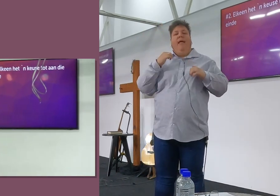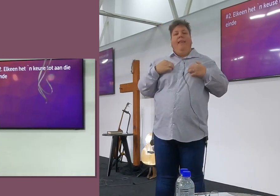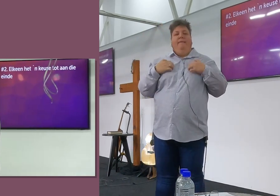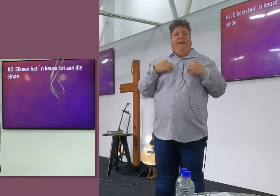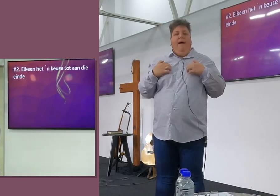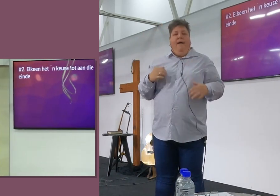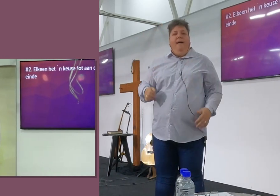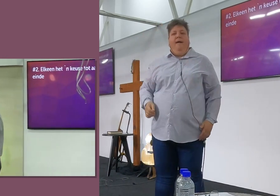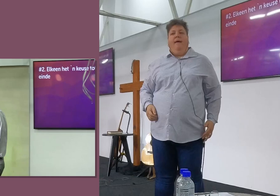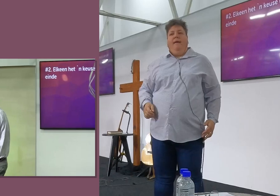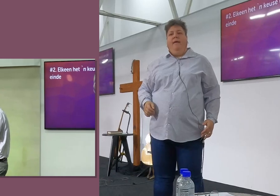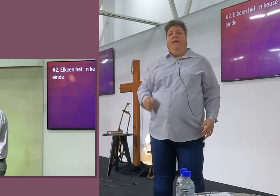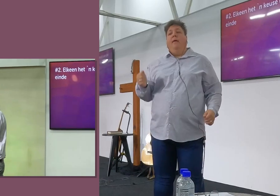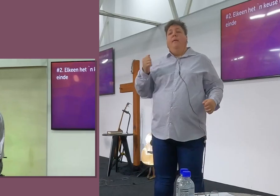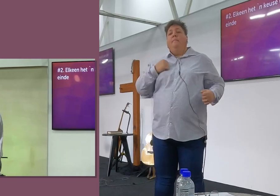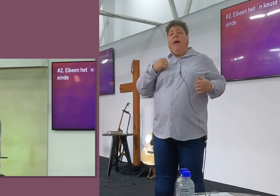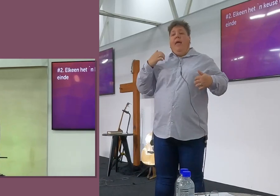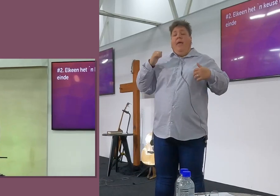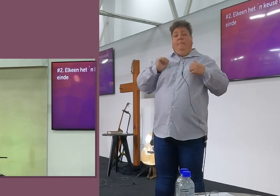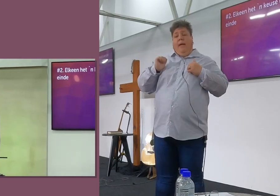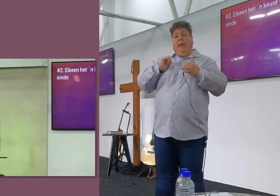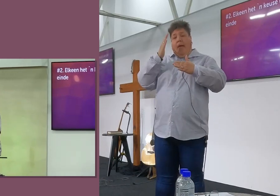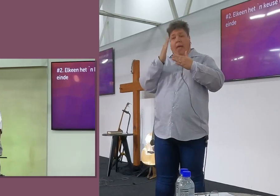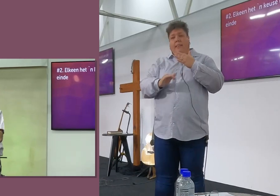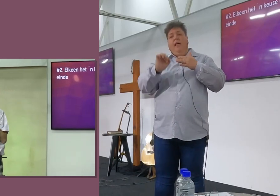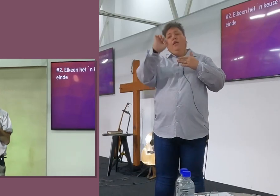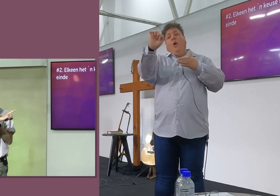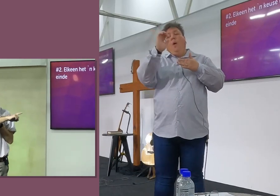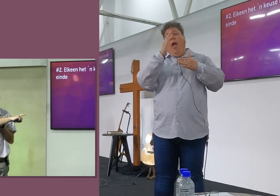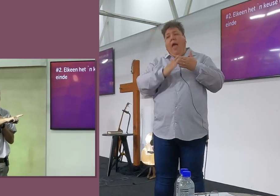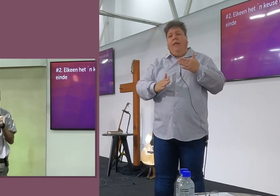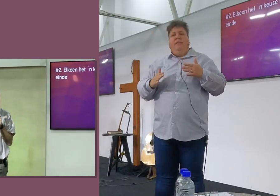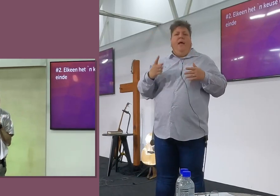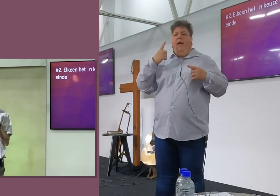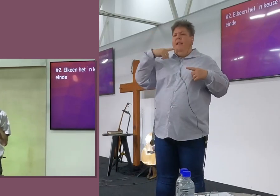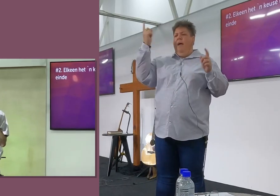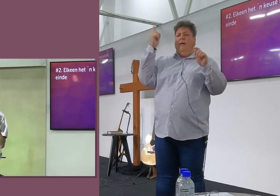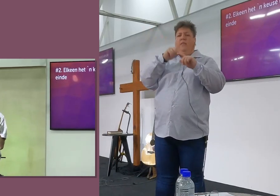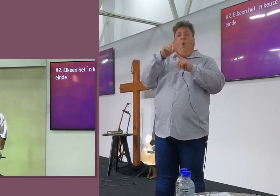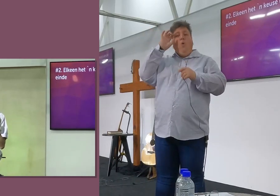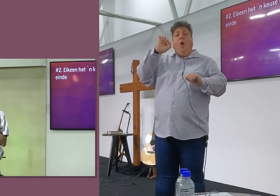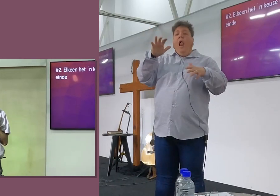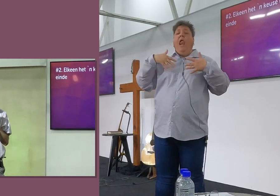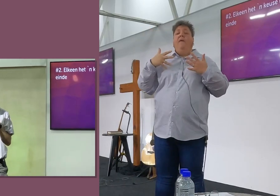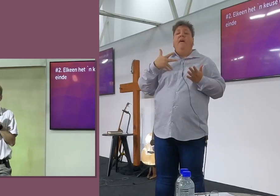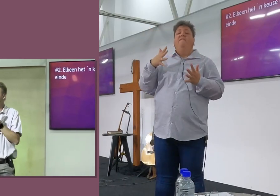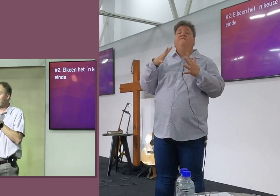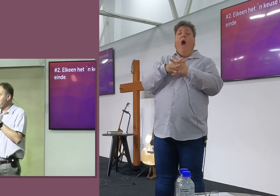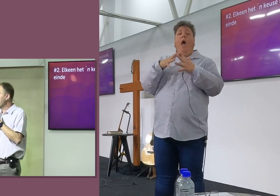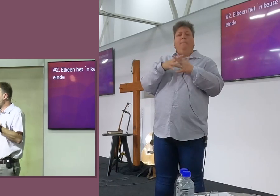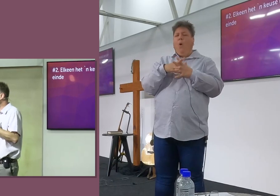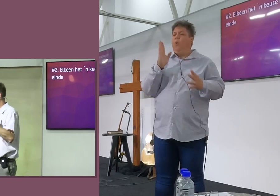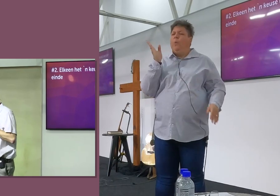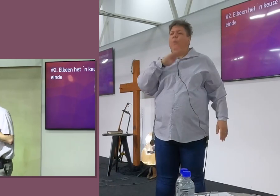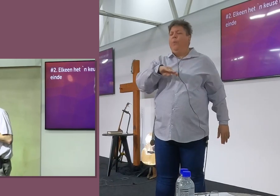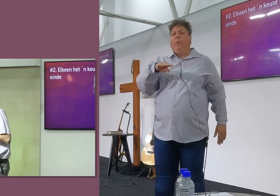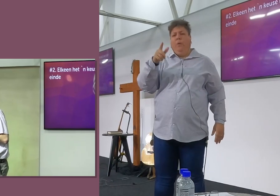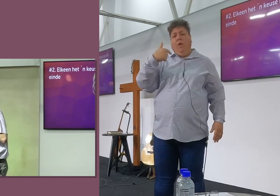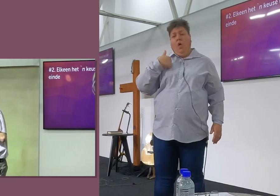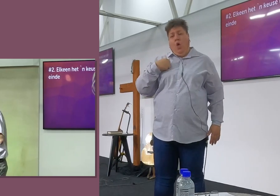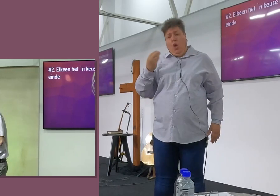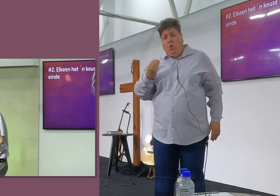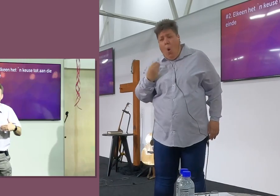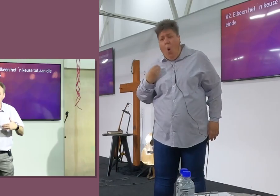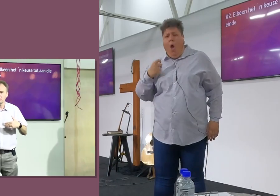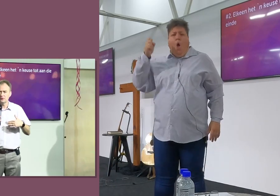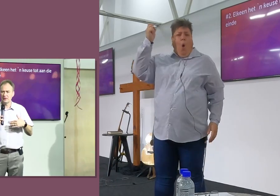So, Jou einde en my einde, Is dat nie die selfde tyd nie, Luister, Lewe is gewaarborg van niemand nie, Die feit, Die feit dat ek jong is,